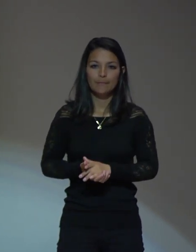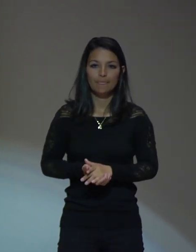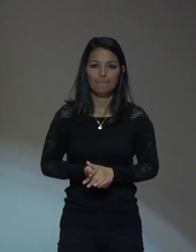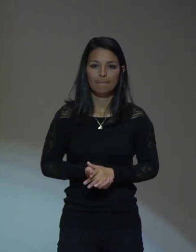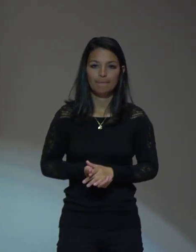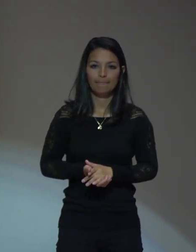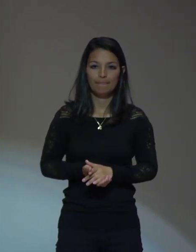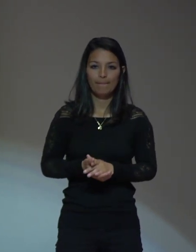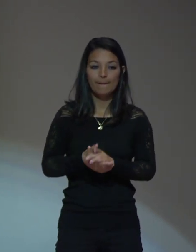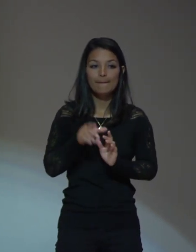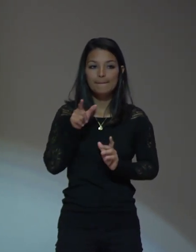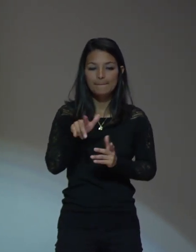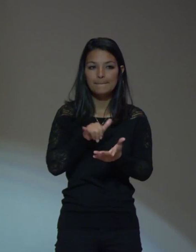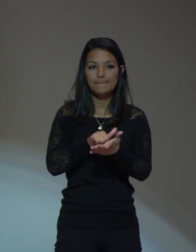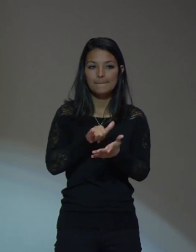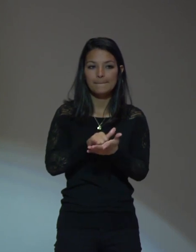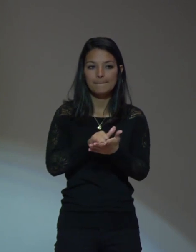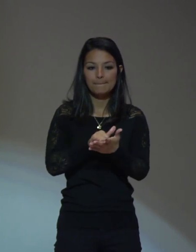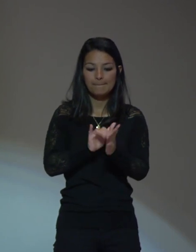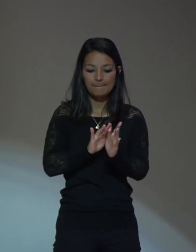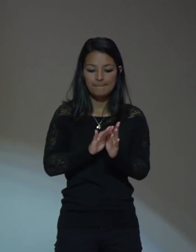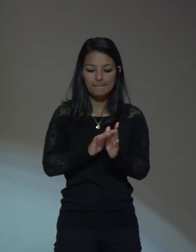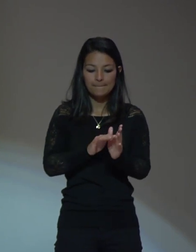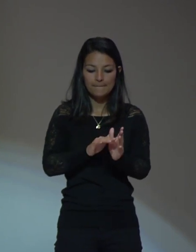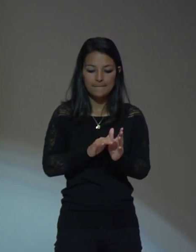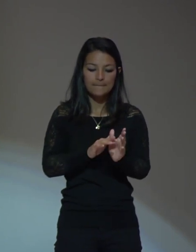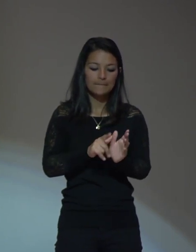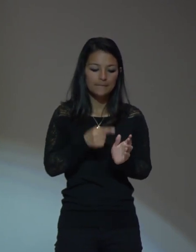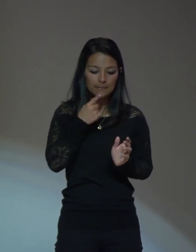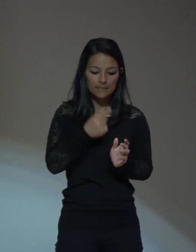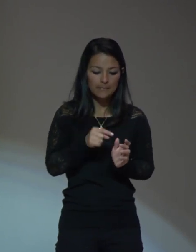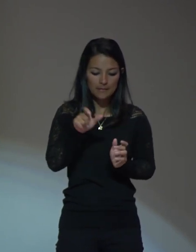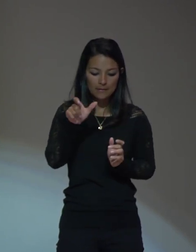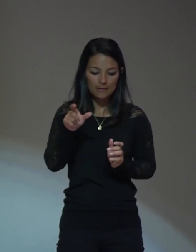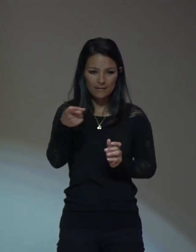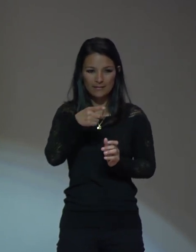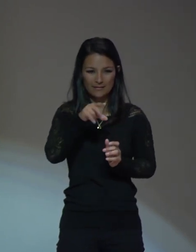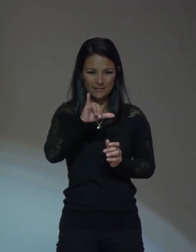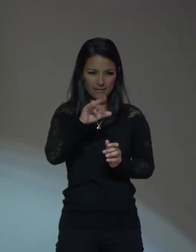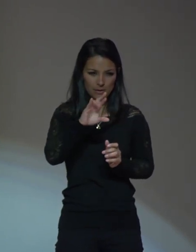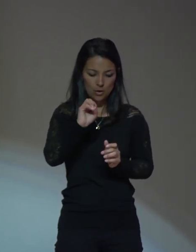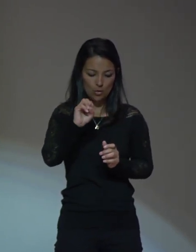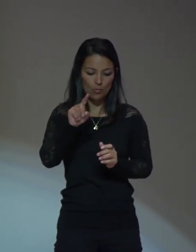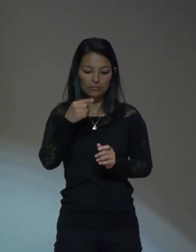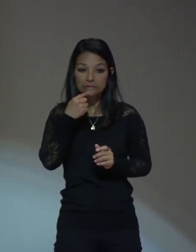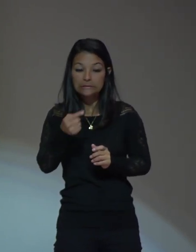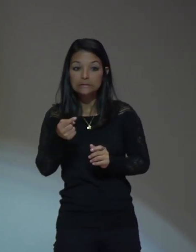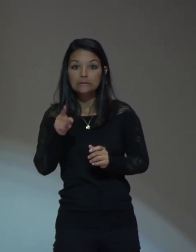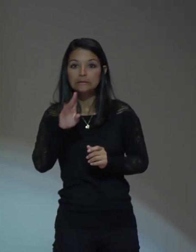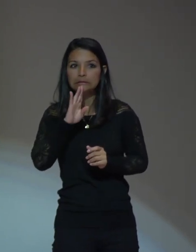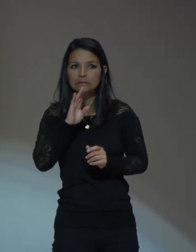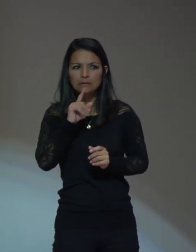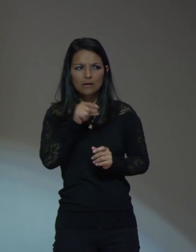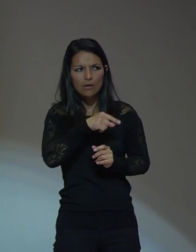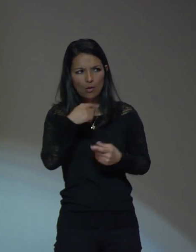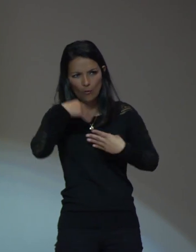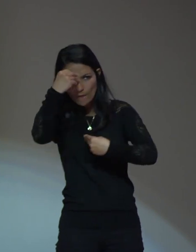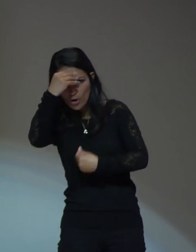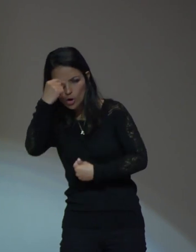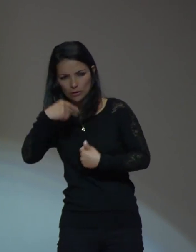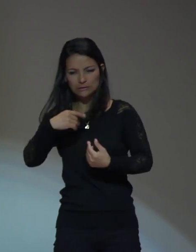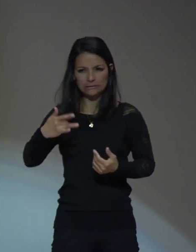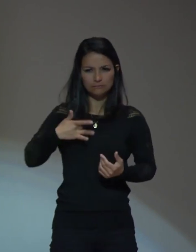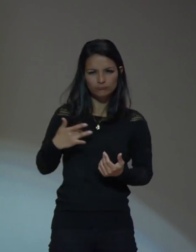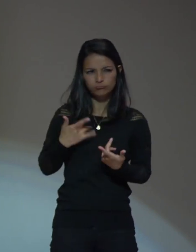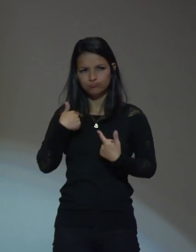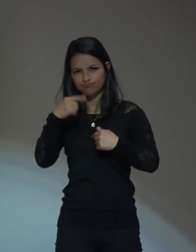Y por eso, Giroud dice, los valores del sentido común y las creencias que guían